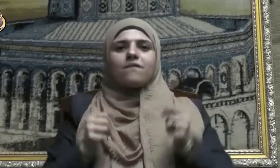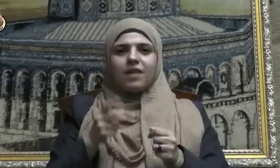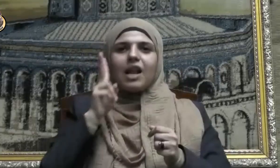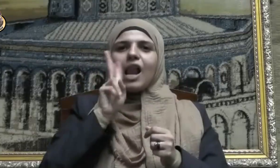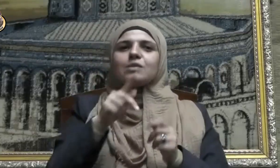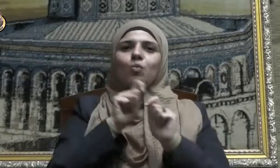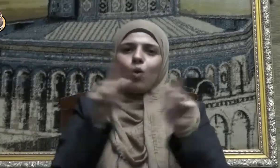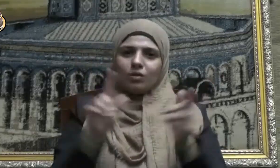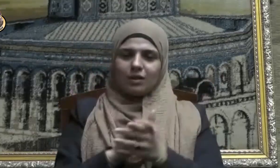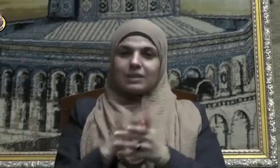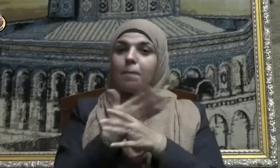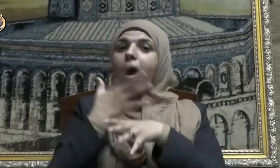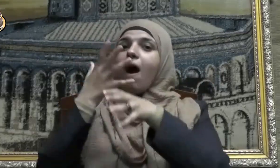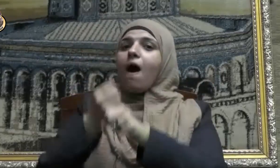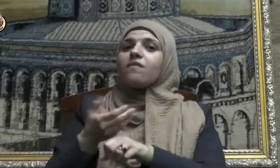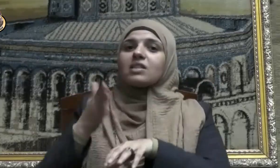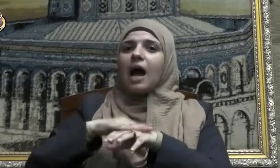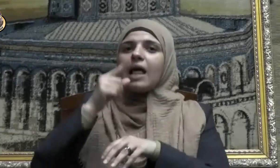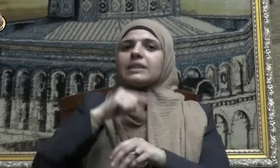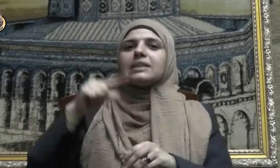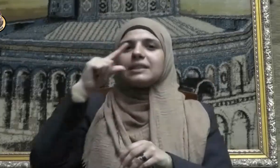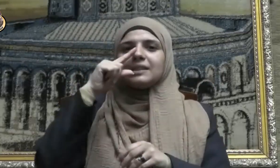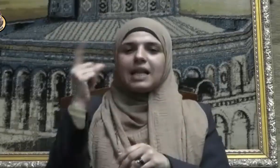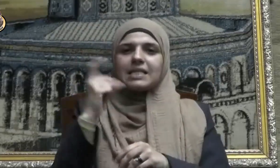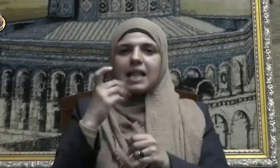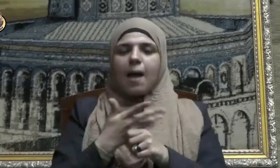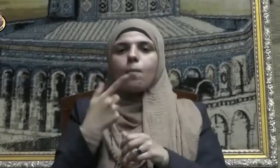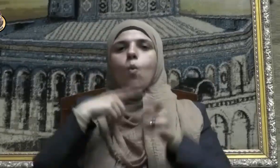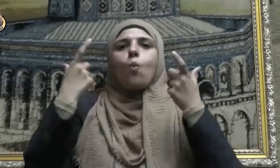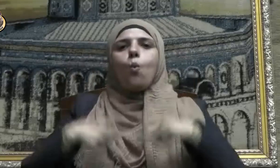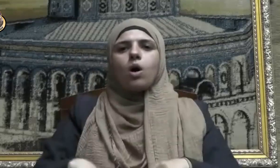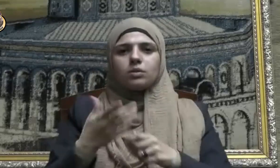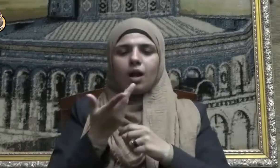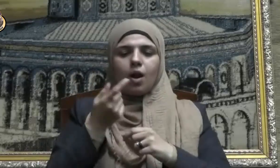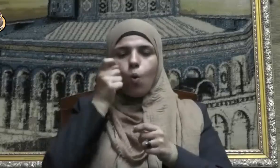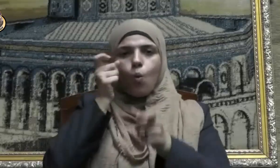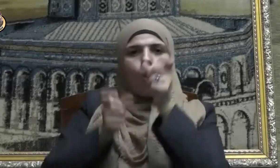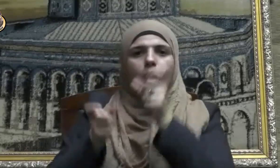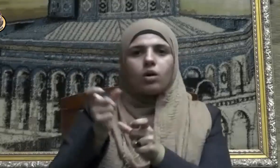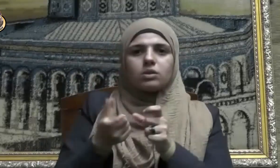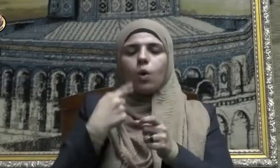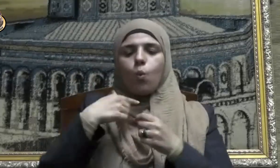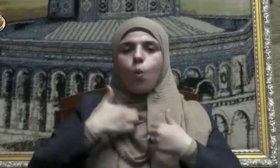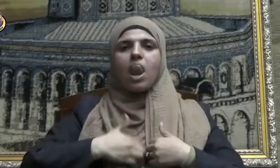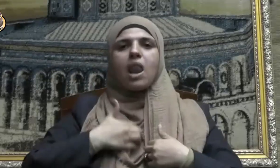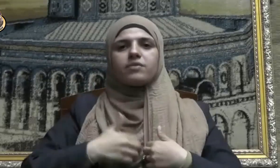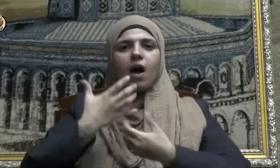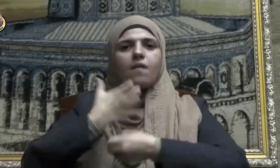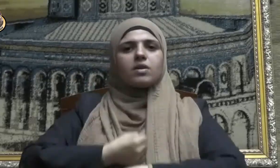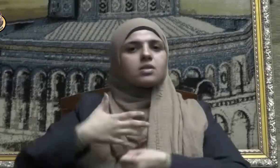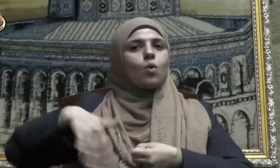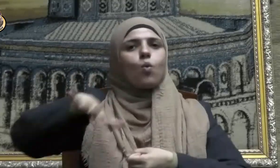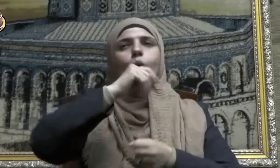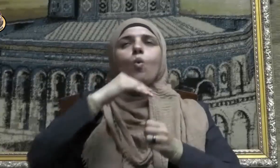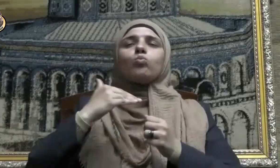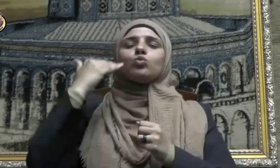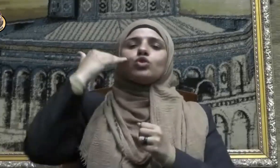حفاظا على ديننا وأوطاننا وأعراضنا وأنفسنا ومستقبل بلادنا